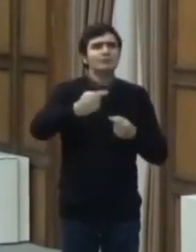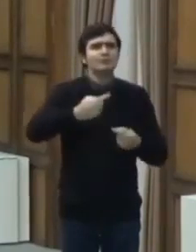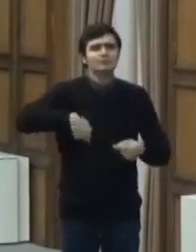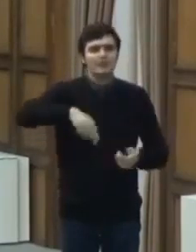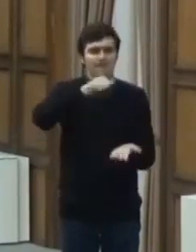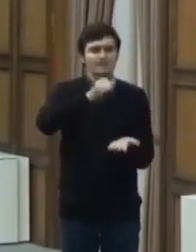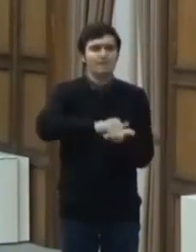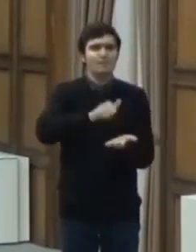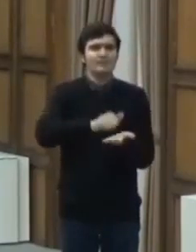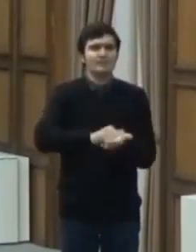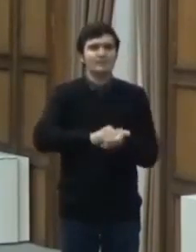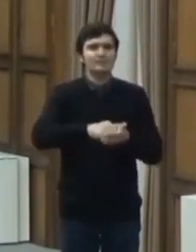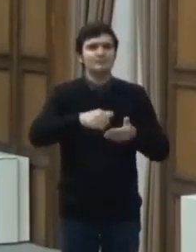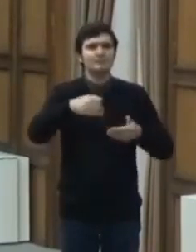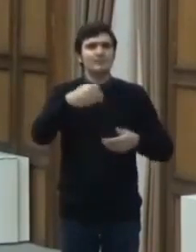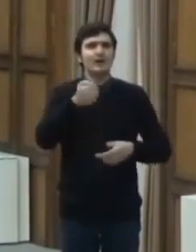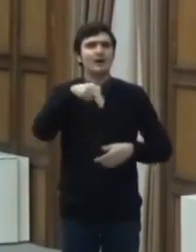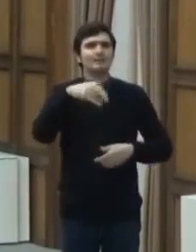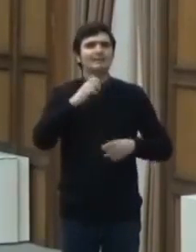acestei anexe.